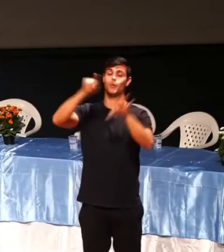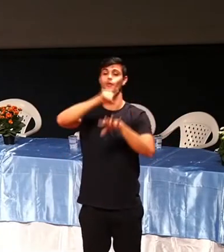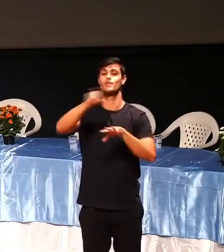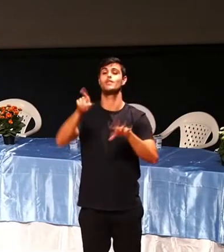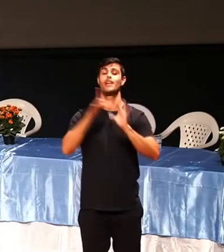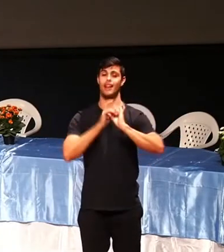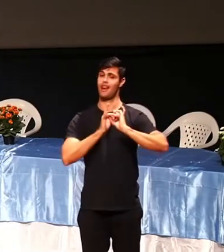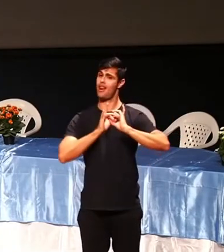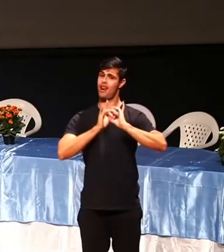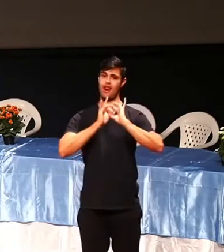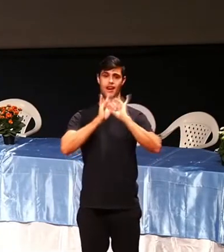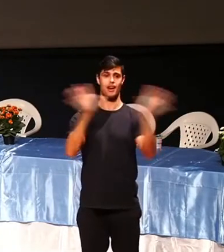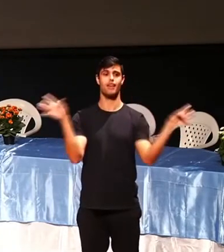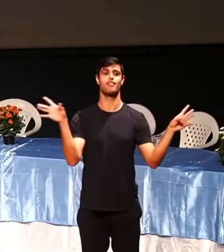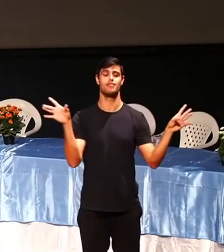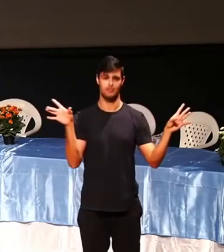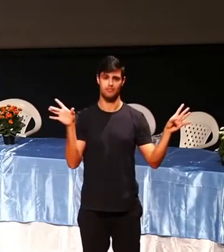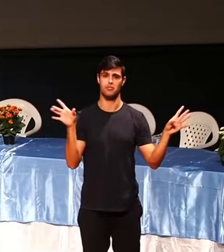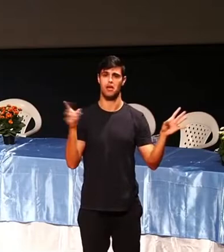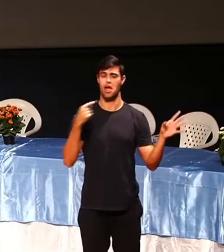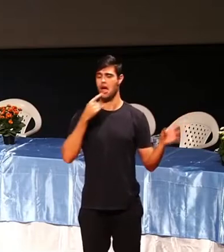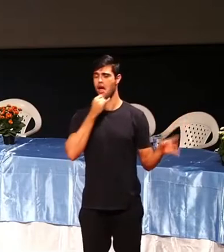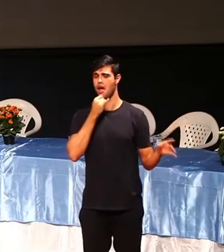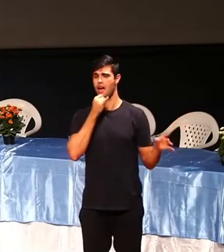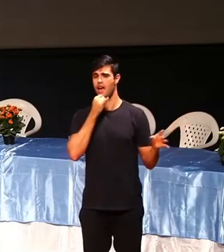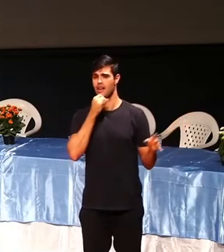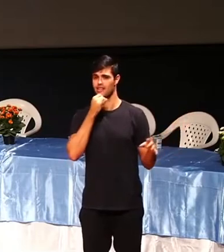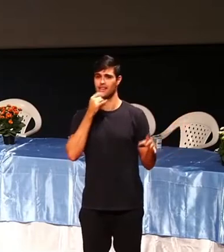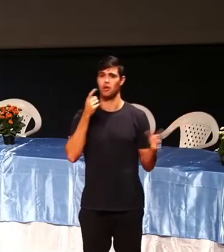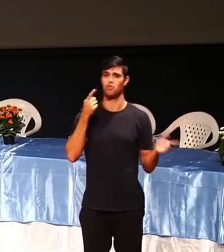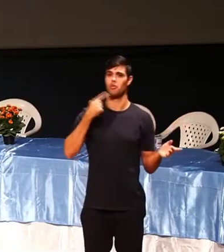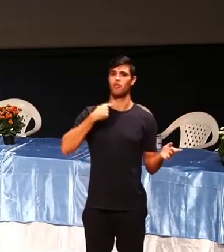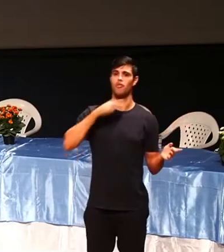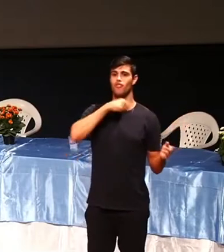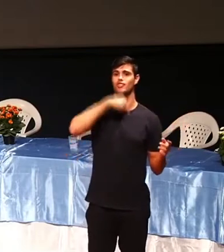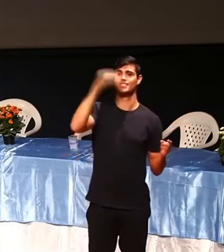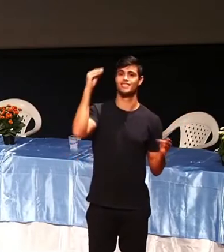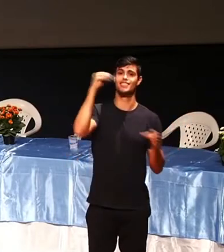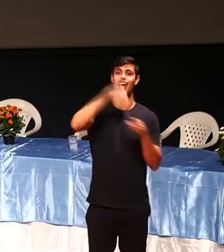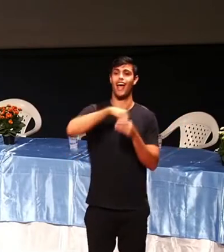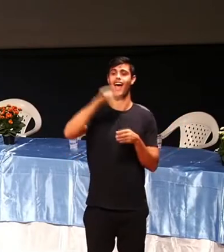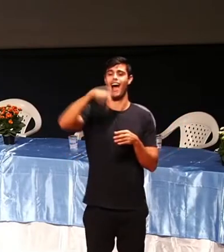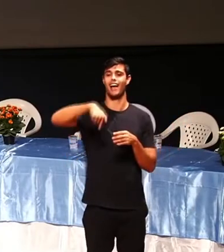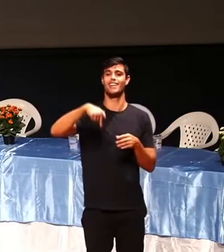você falou assim, vou sentar lá perto da porta, porque se a palestra for ruim, disfarço, e vou saindo.